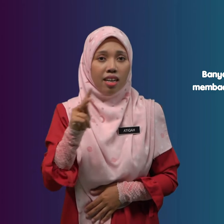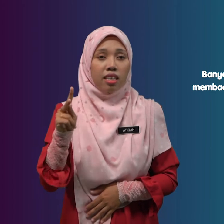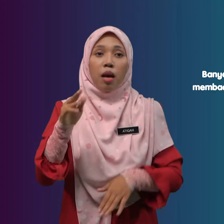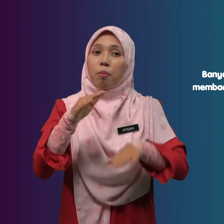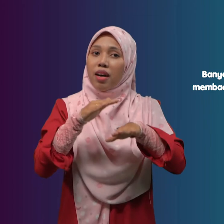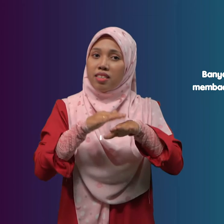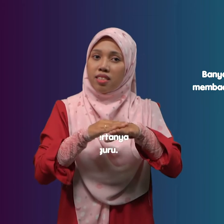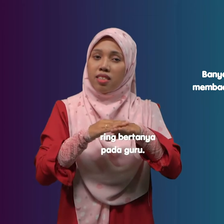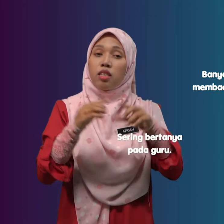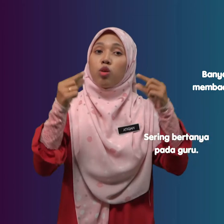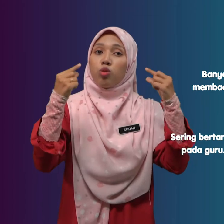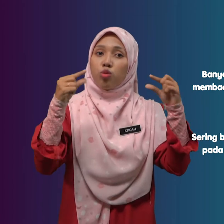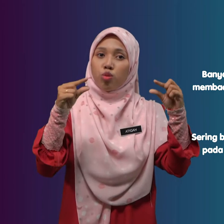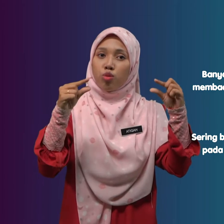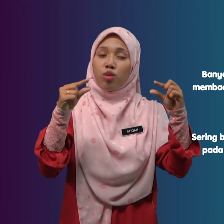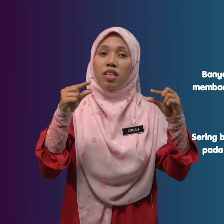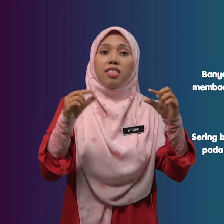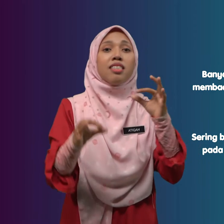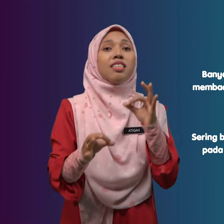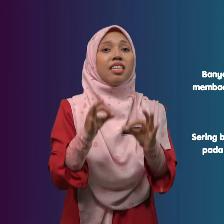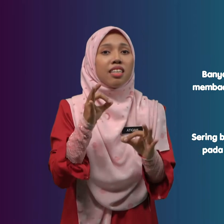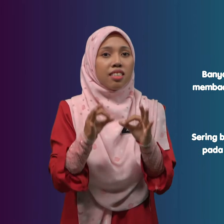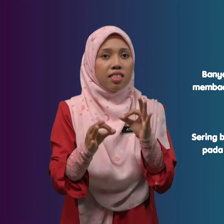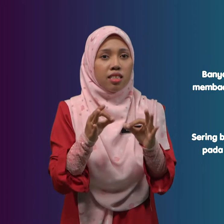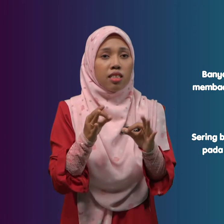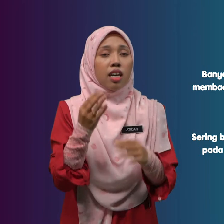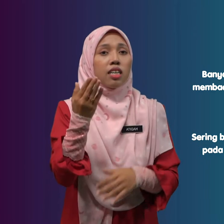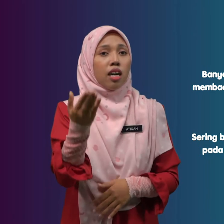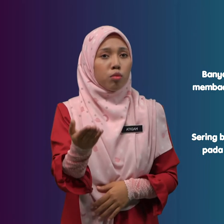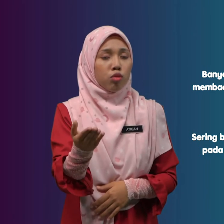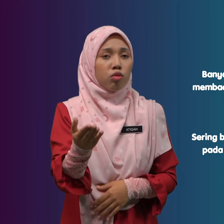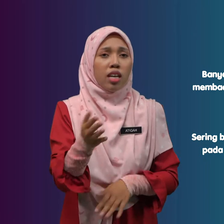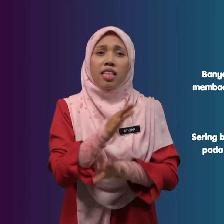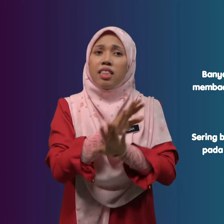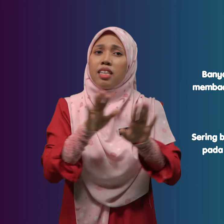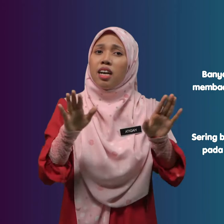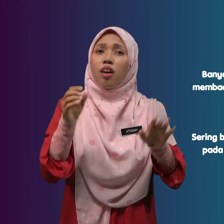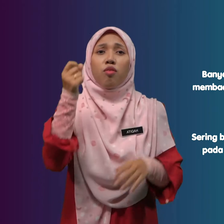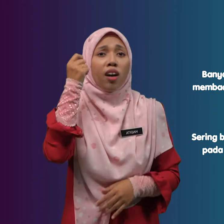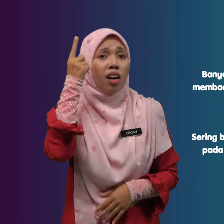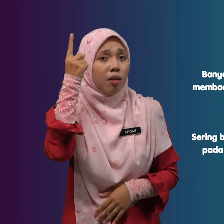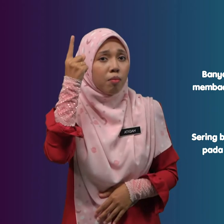Pada Guru Sekiranya Kamu Tidak Faham